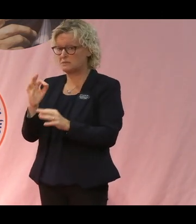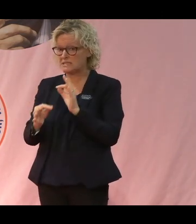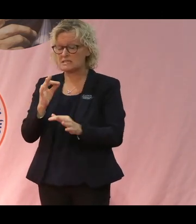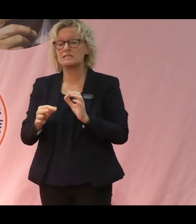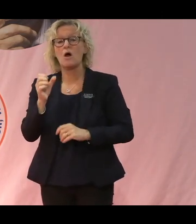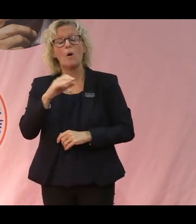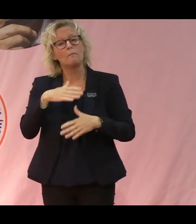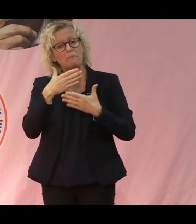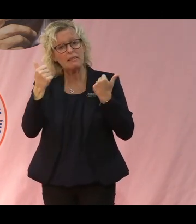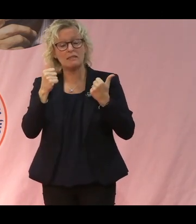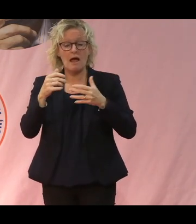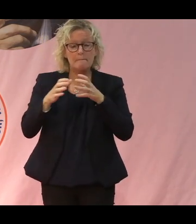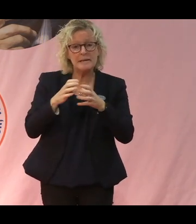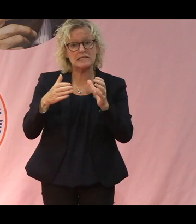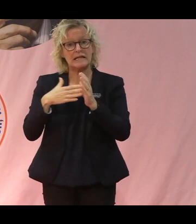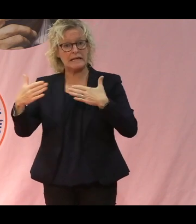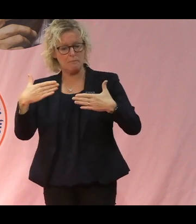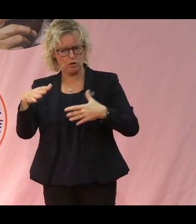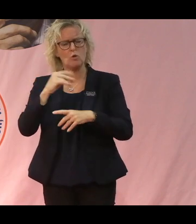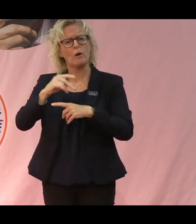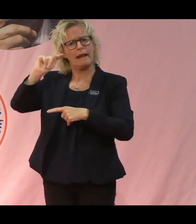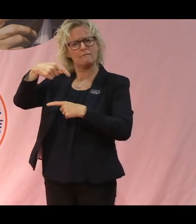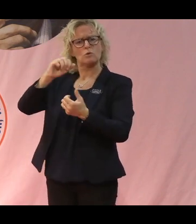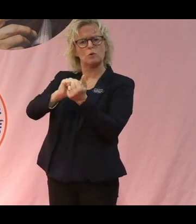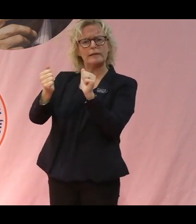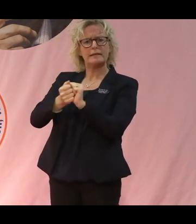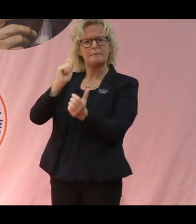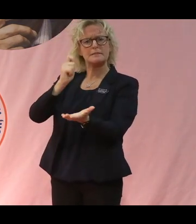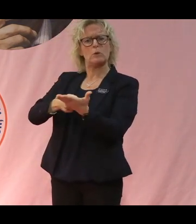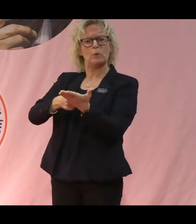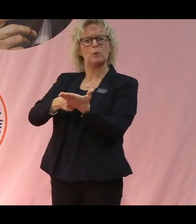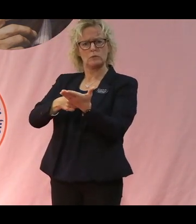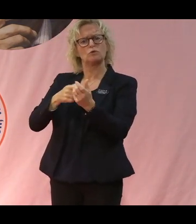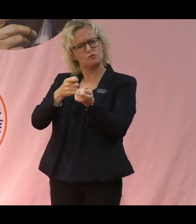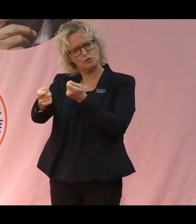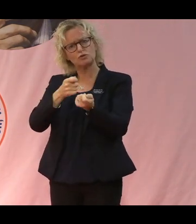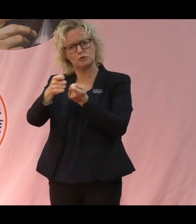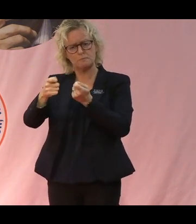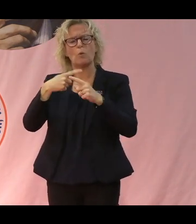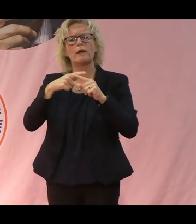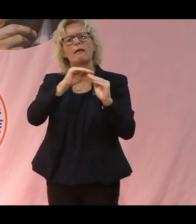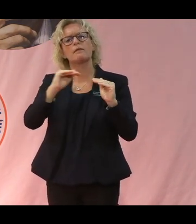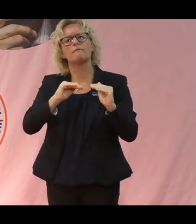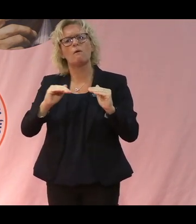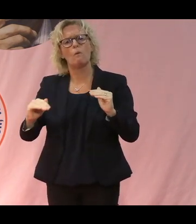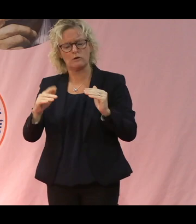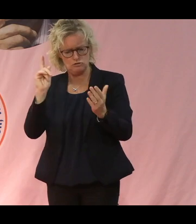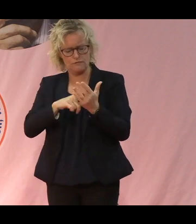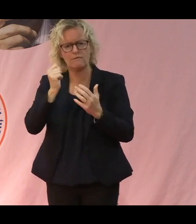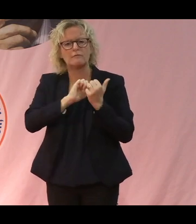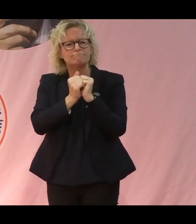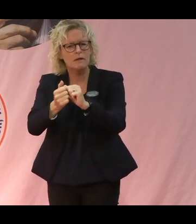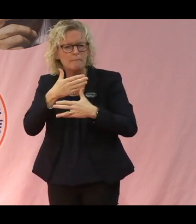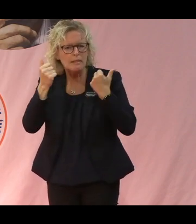klimatvänliga också beslut, politiska beslut och styrning på flera plan för att vi ska kunna ställa om till